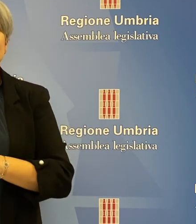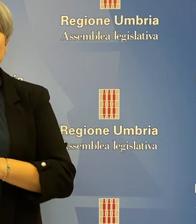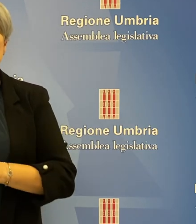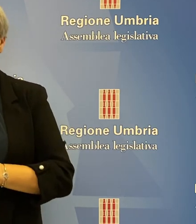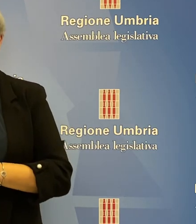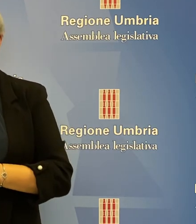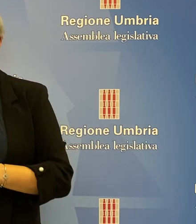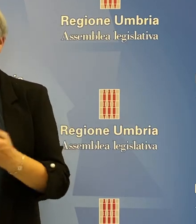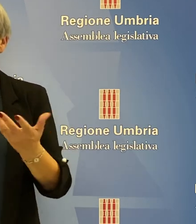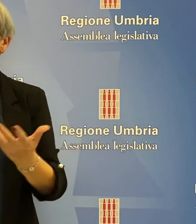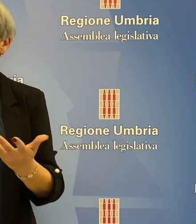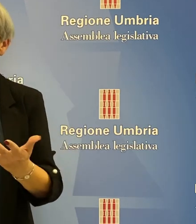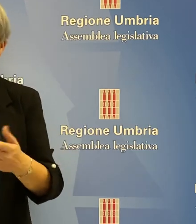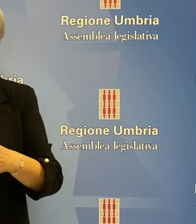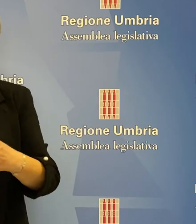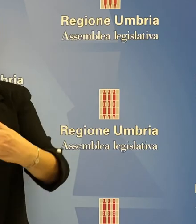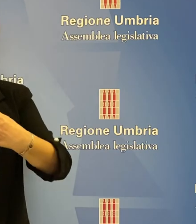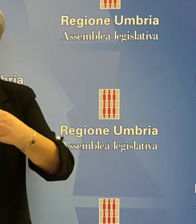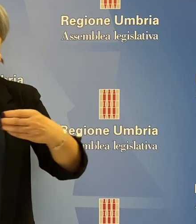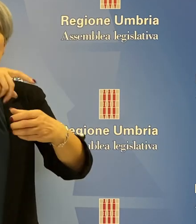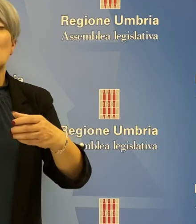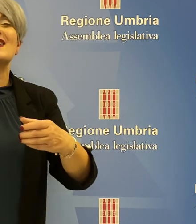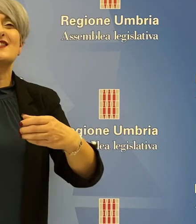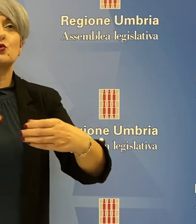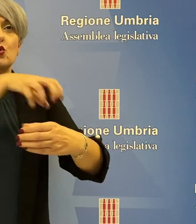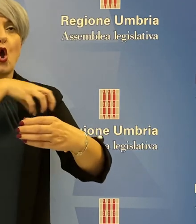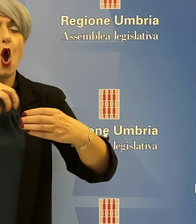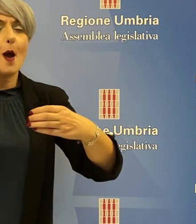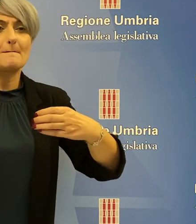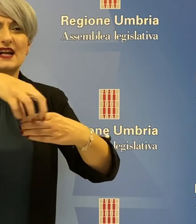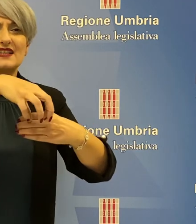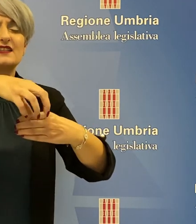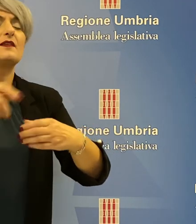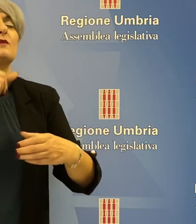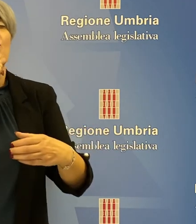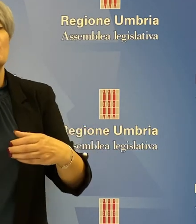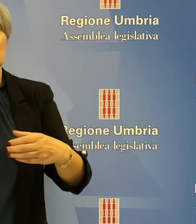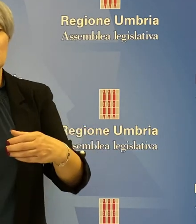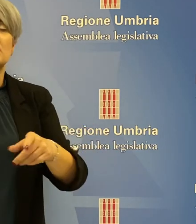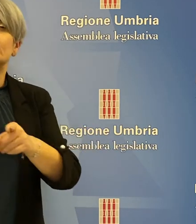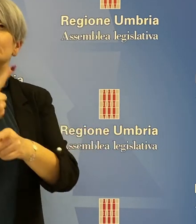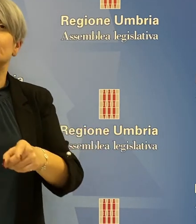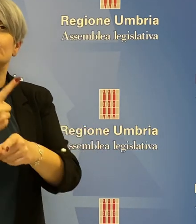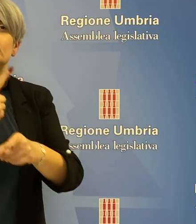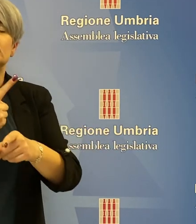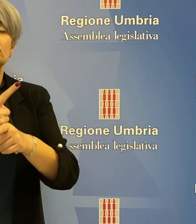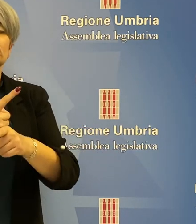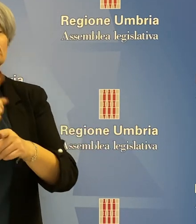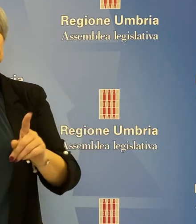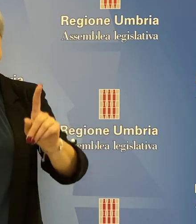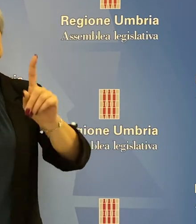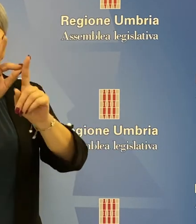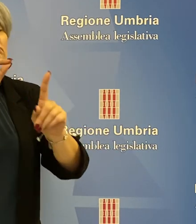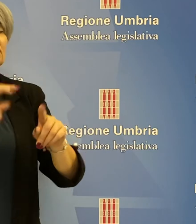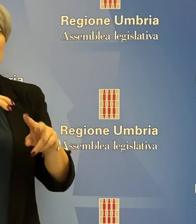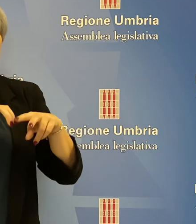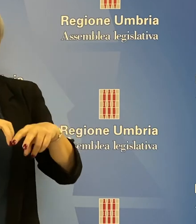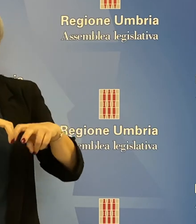risultare utile e determinante, anche nell'ottica di una efficace attività di diagnosi precoci e prevenzione attiva.